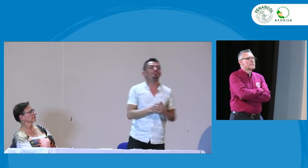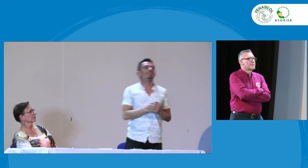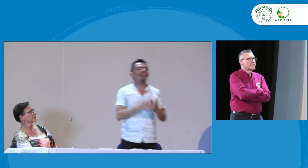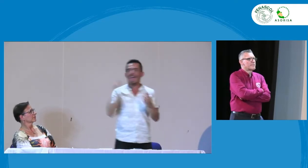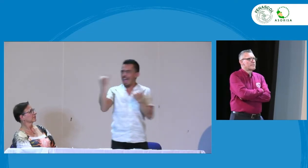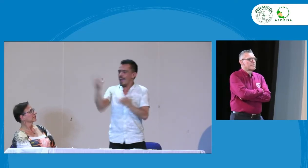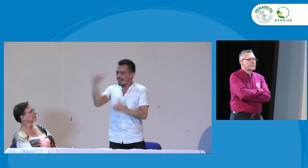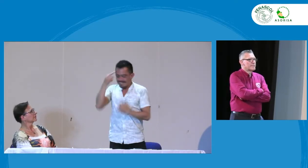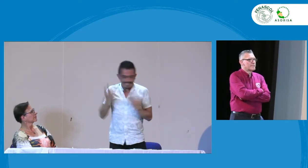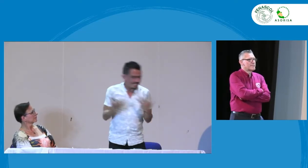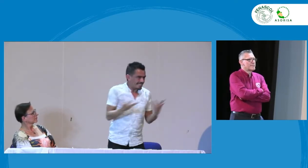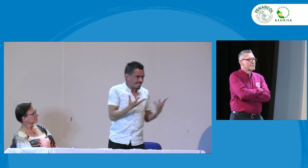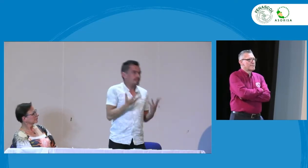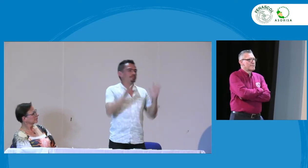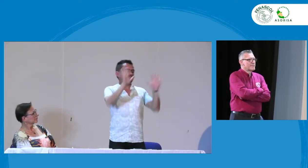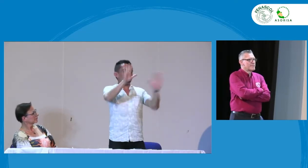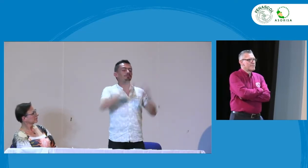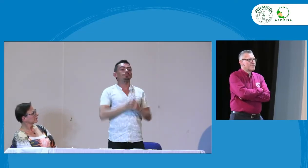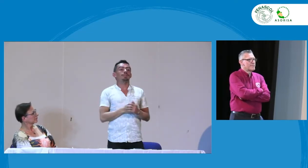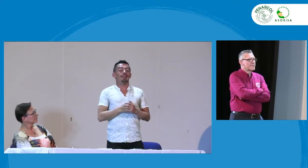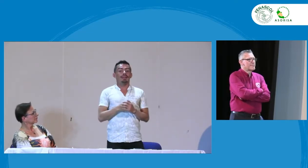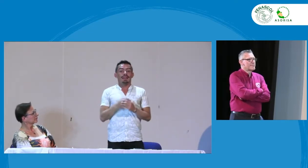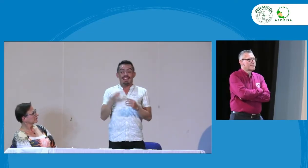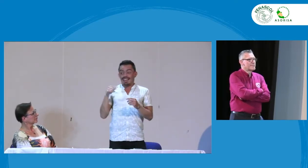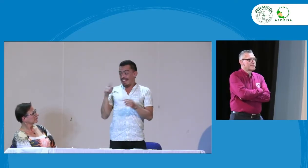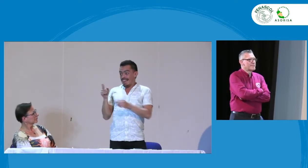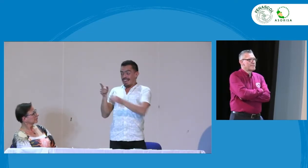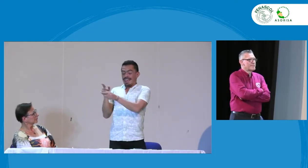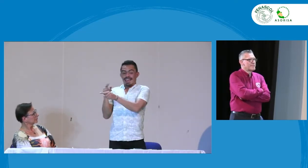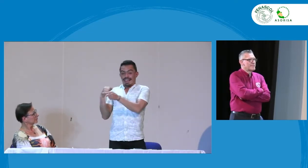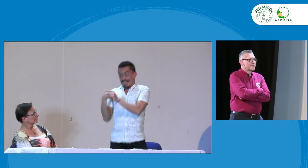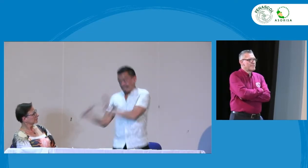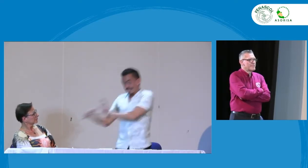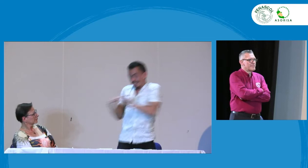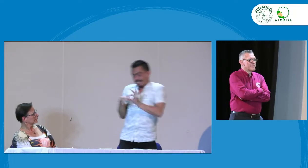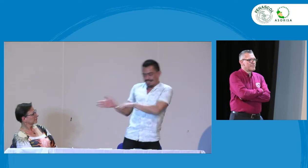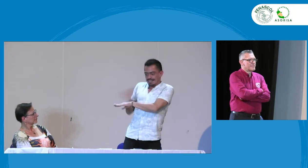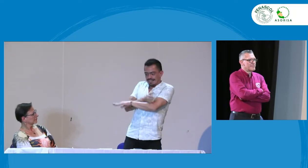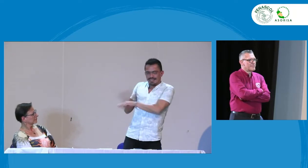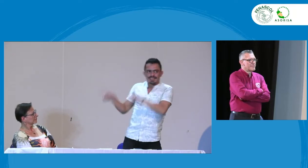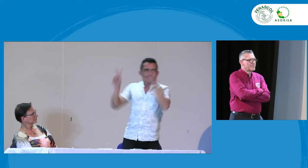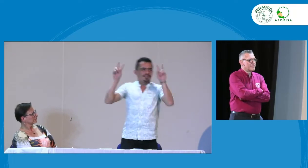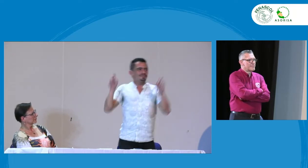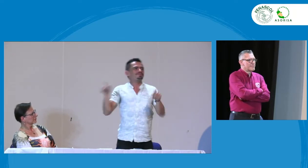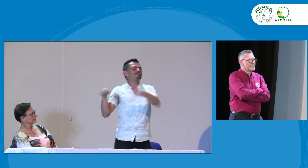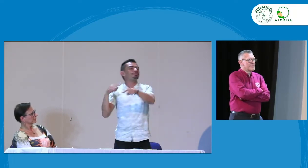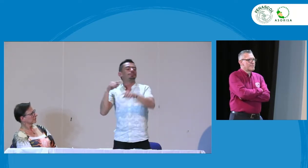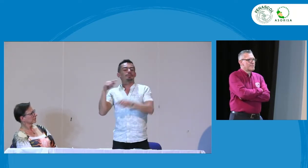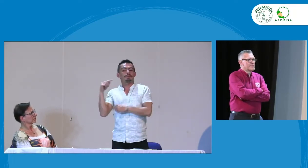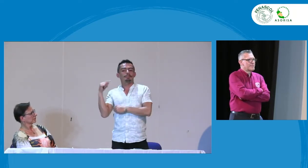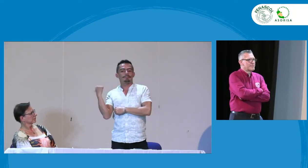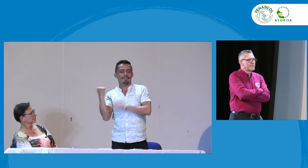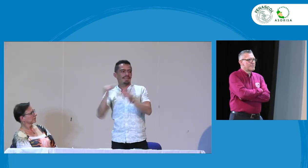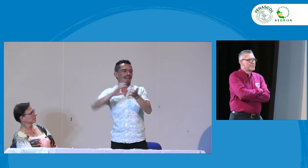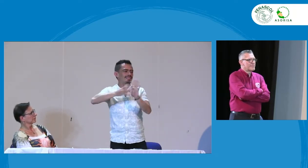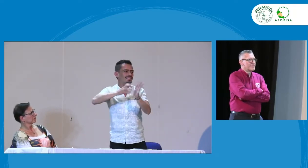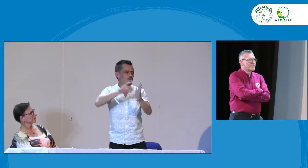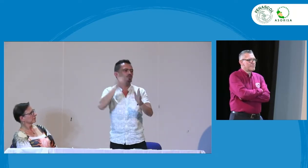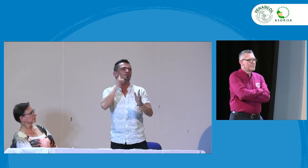21 y con todo lo que está ocurriendo en términos legislativos eso ustedes lo conocen y no es mi intención repetir todo esto